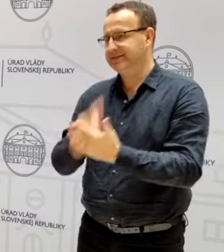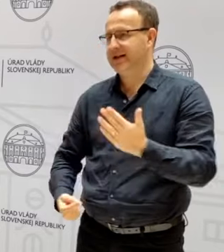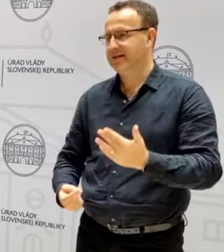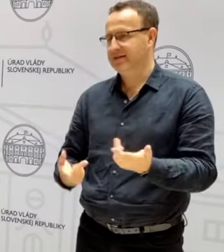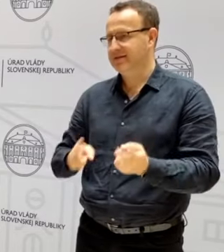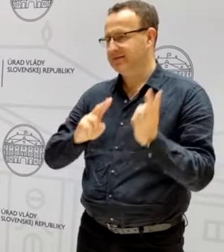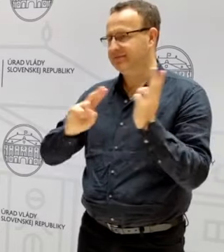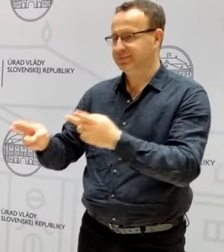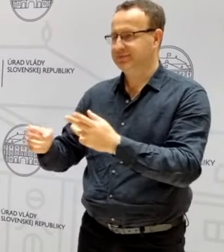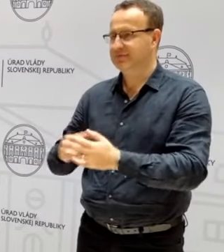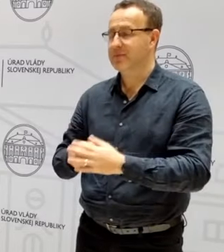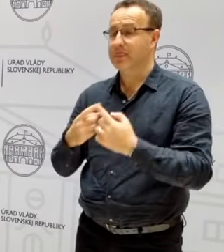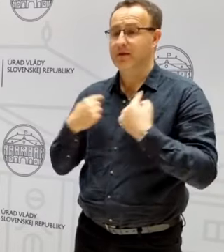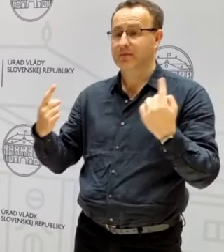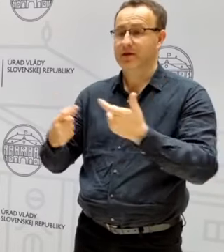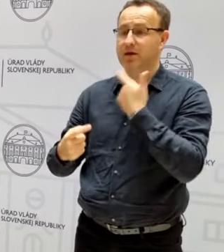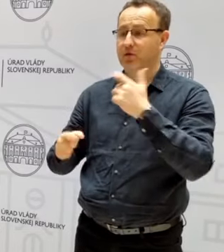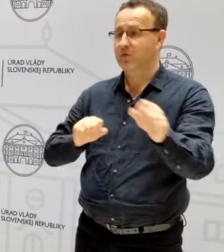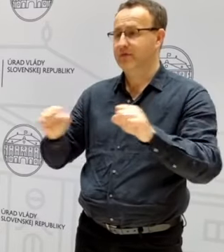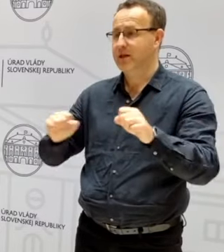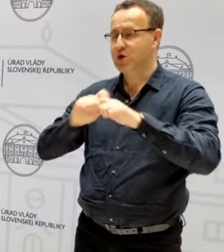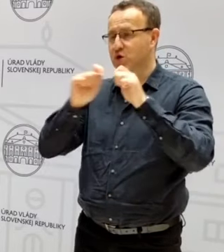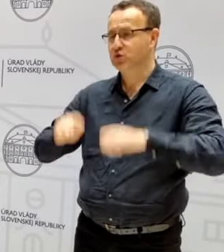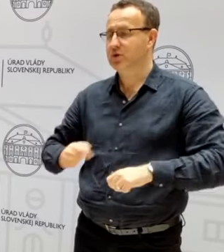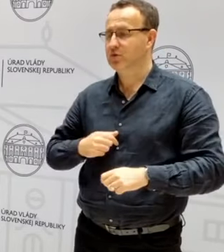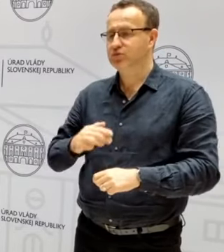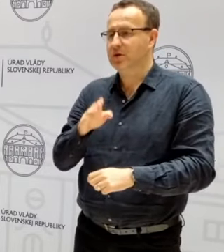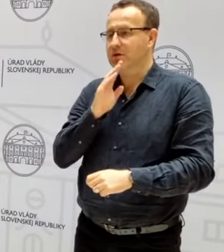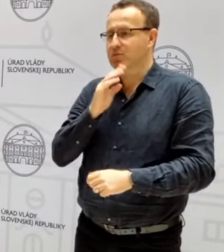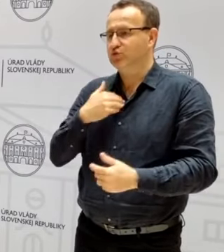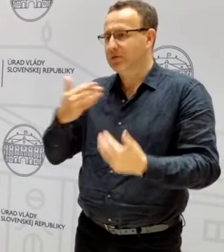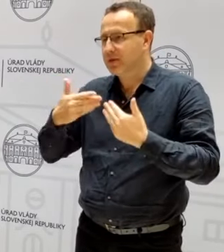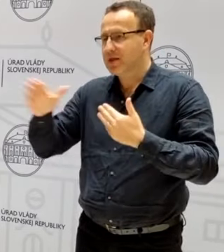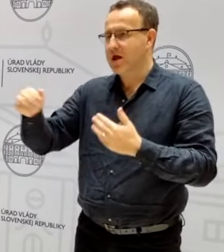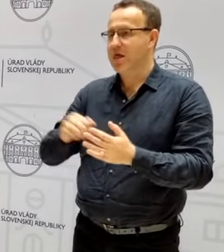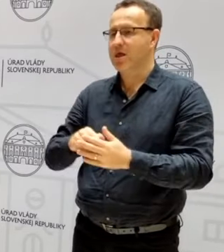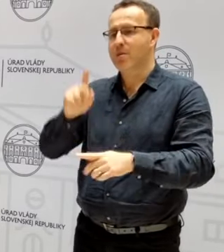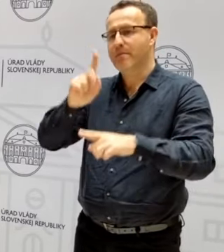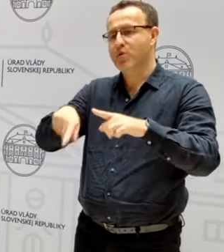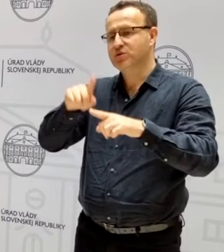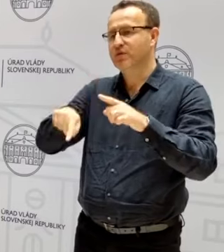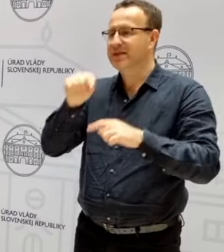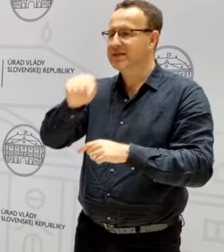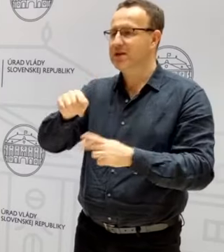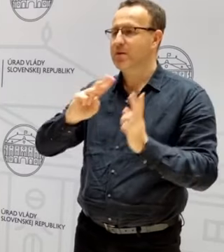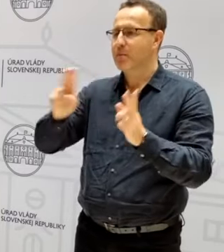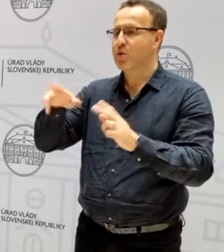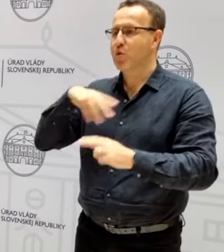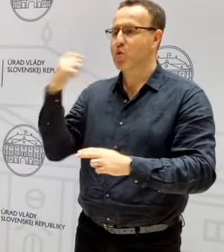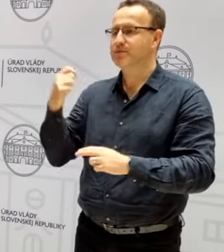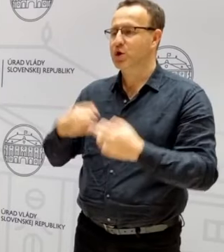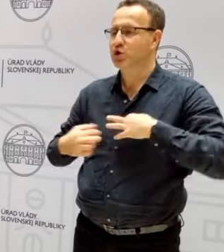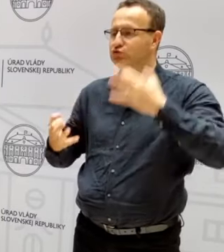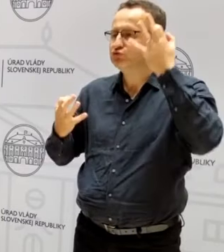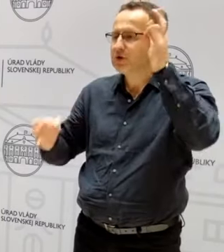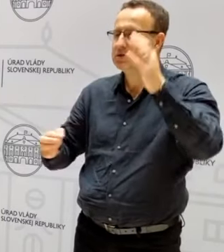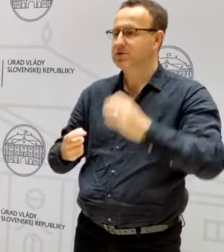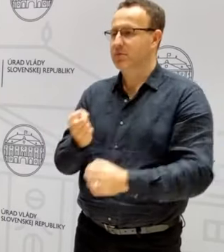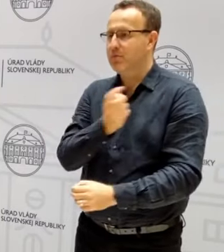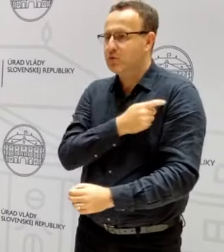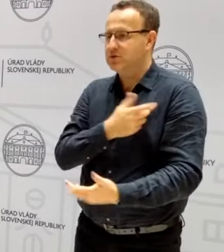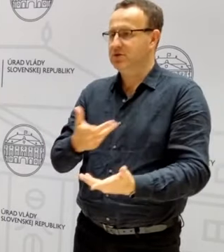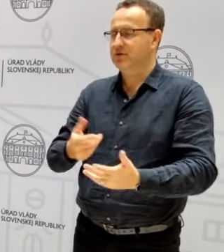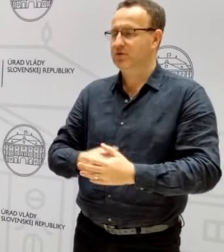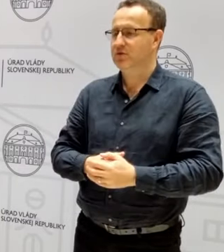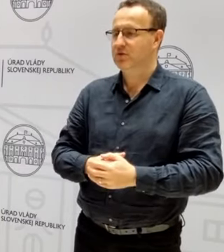Ale my sme ako vláda rozhodli, že nemôžeme ďalej postihovať tých poľnospodárov, ktorí sú čestní, poctiví,